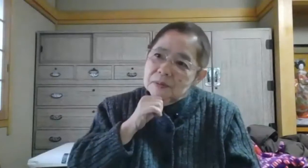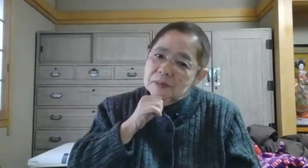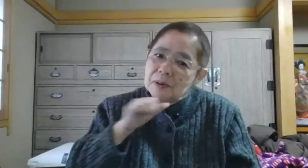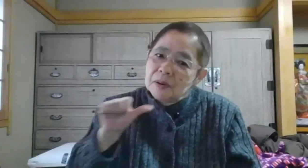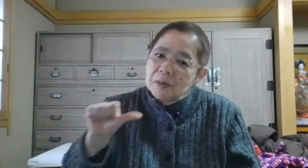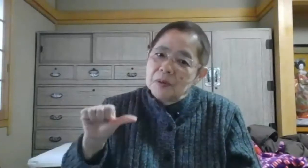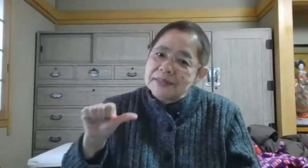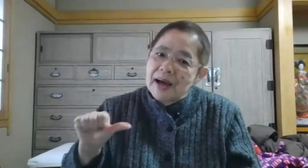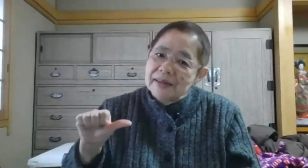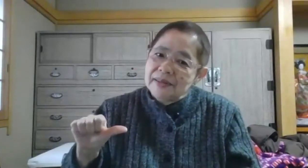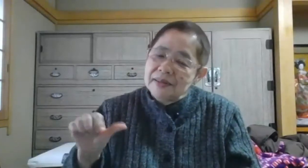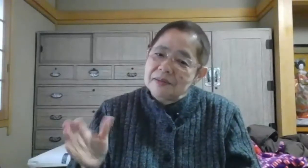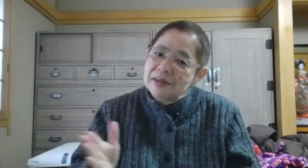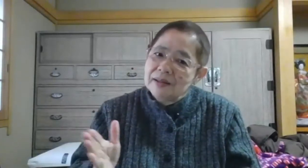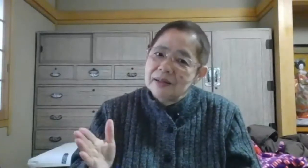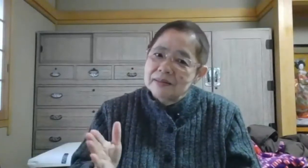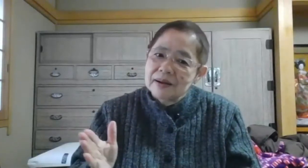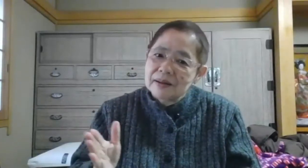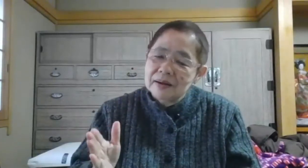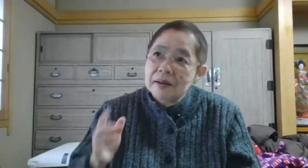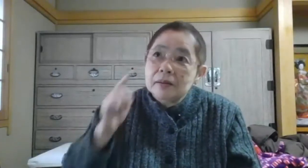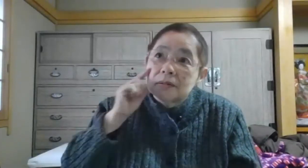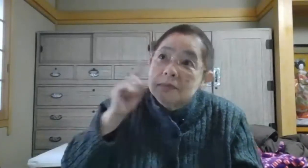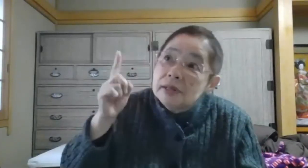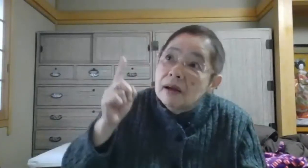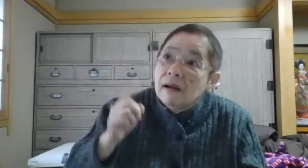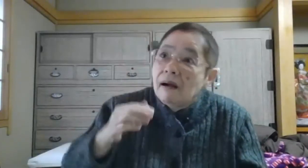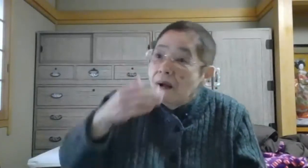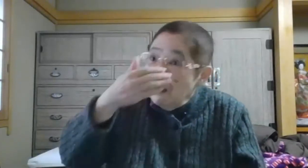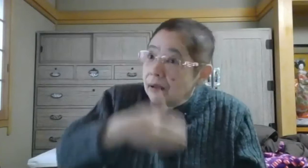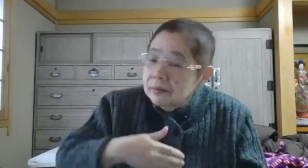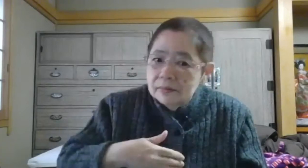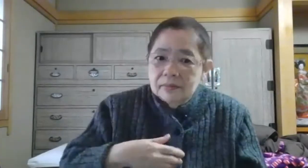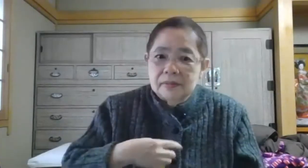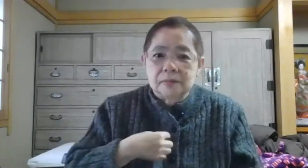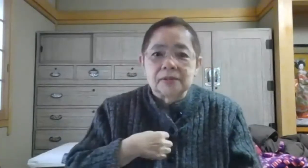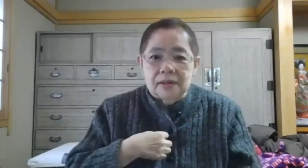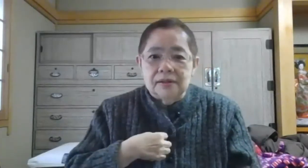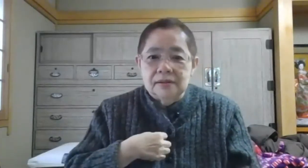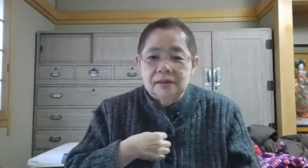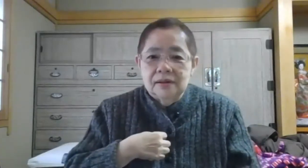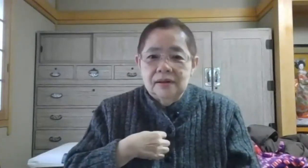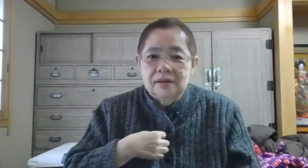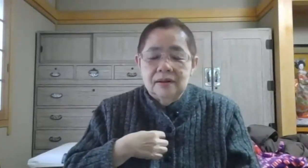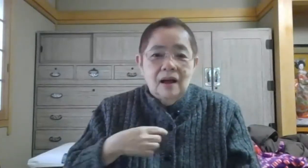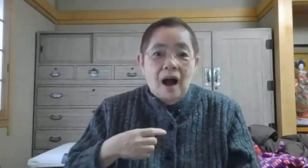5歳ぐらいだったかなそれ見てえっと思ったあ